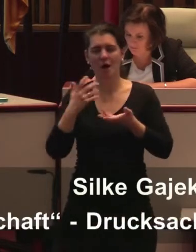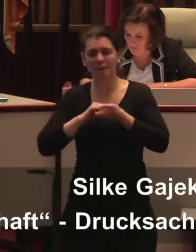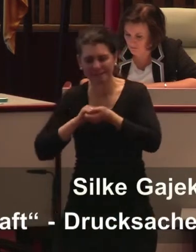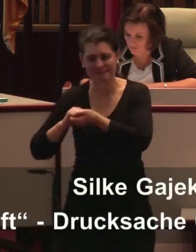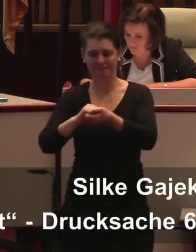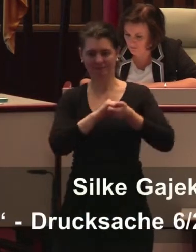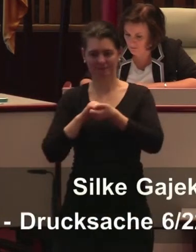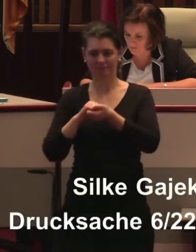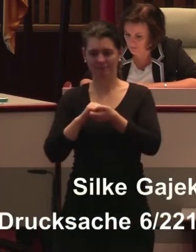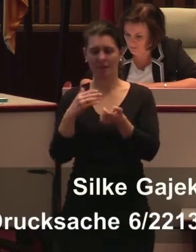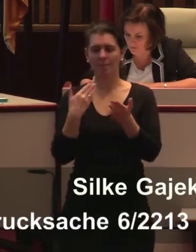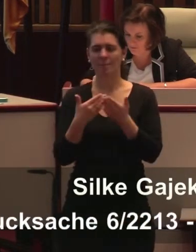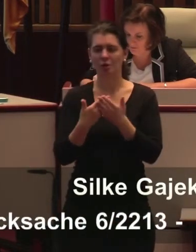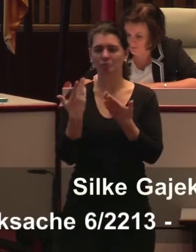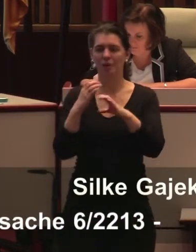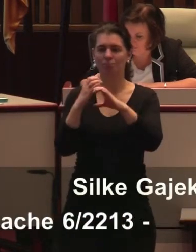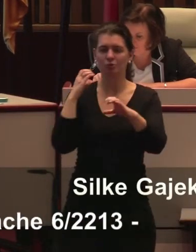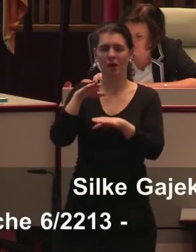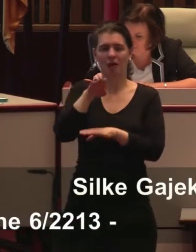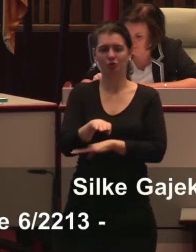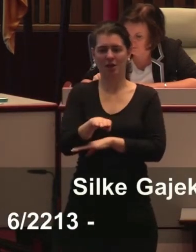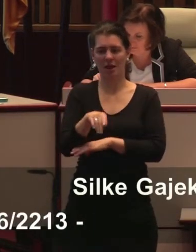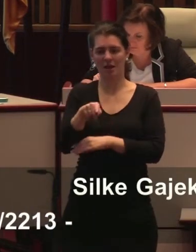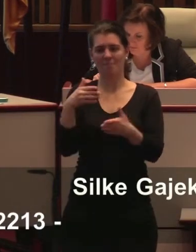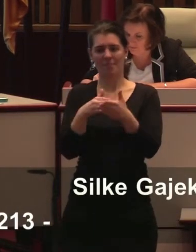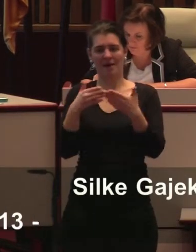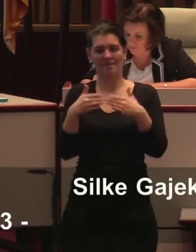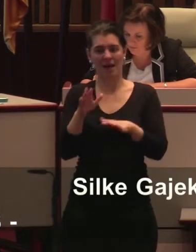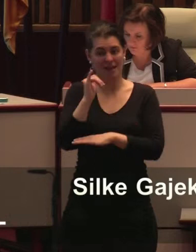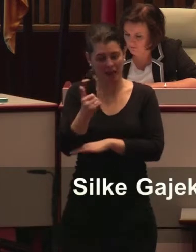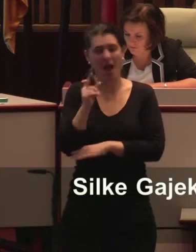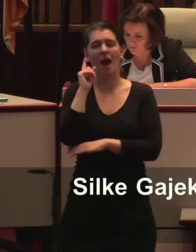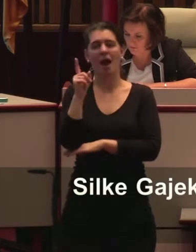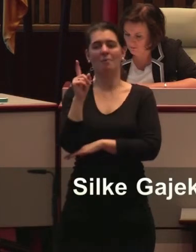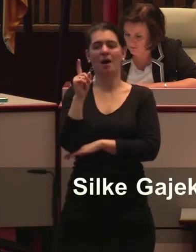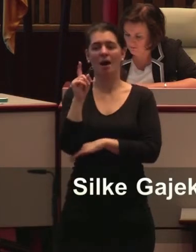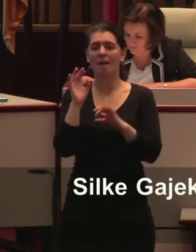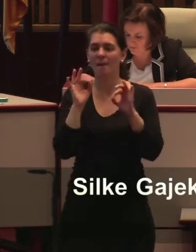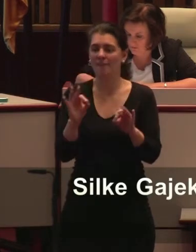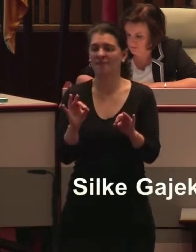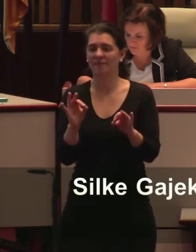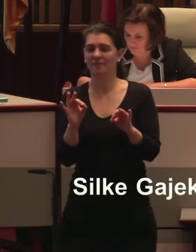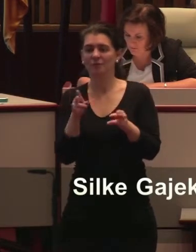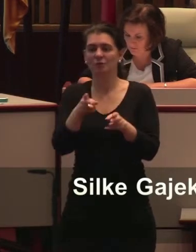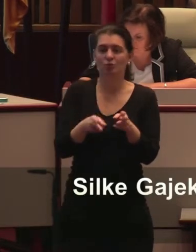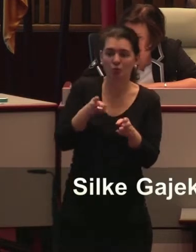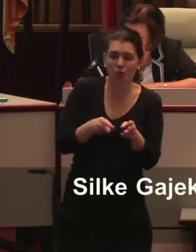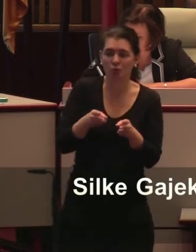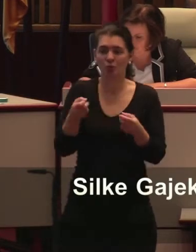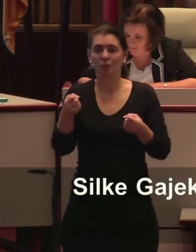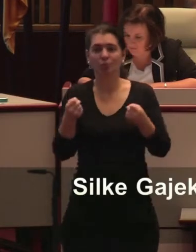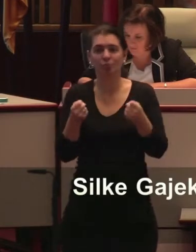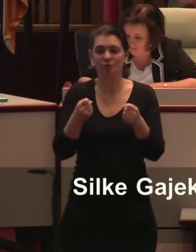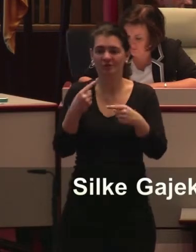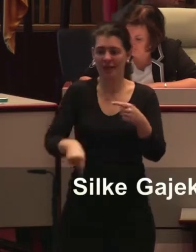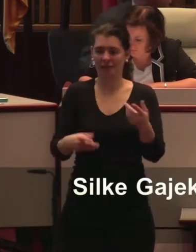Haltestellen, wenn da nachher kein Zug oder kein Bus mehr langfährt? Also wo sollen Menschen mit oder auch ohne Behinderung? Und ich denke, das